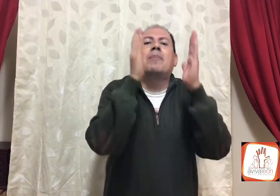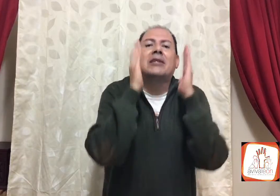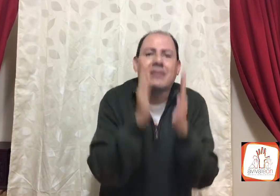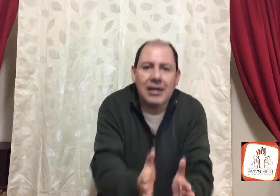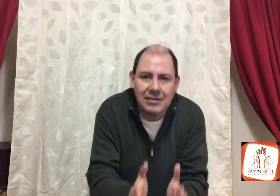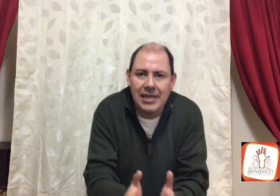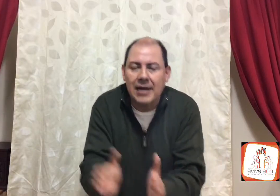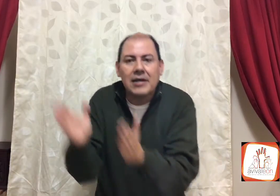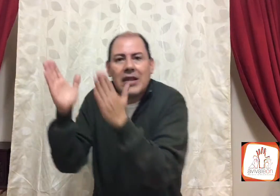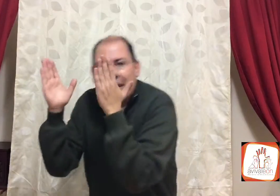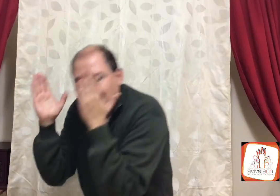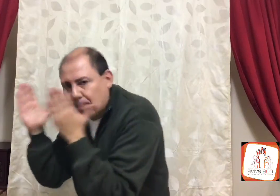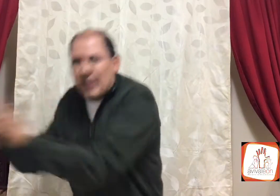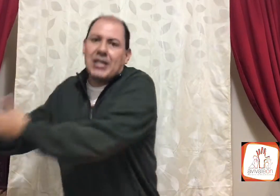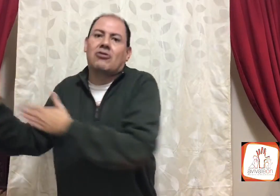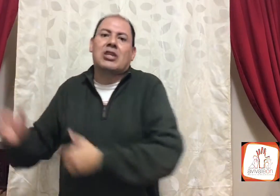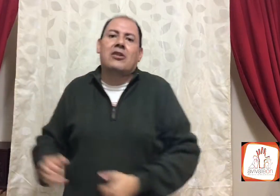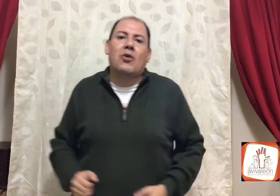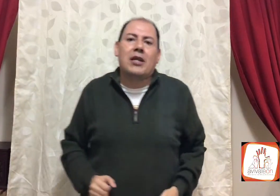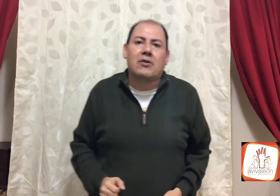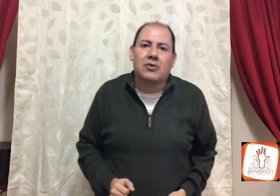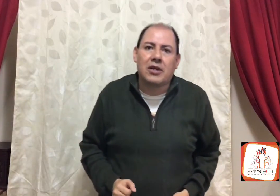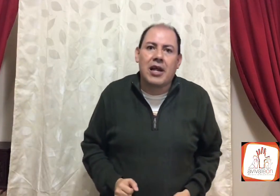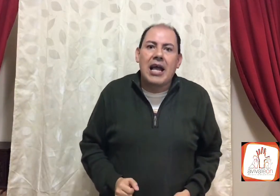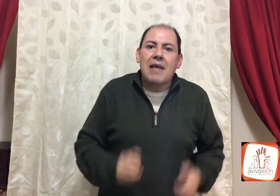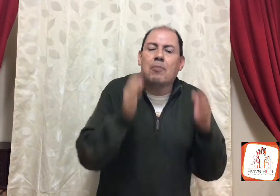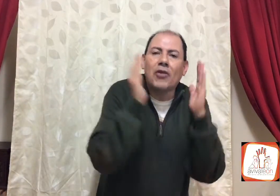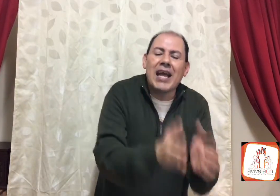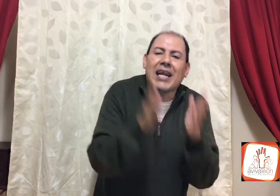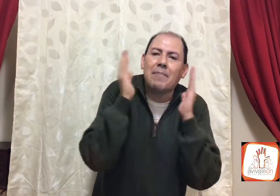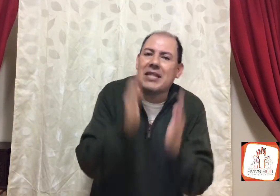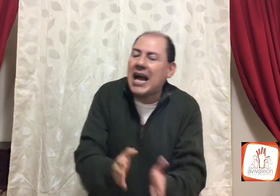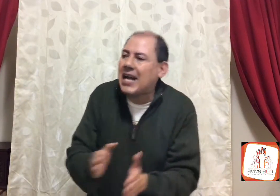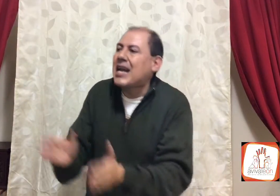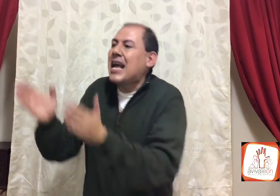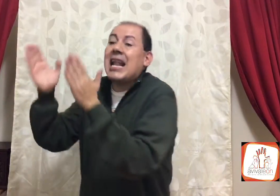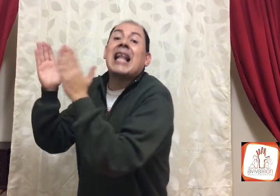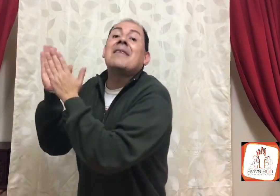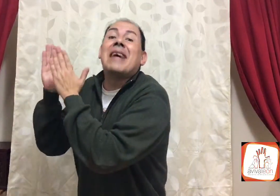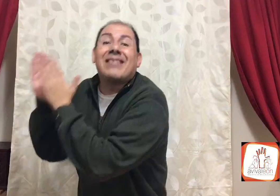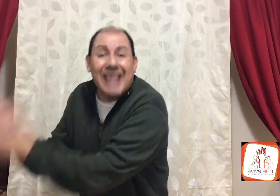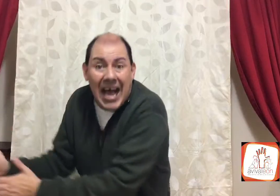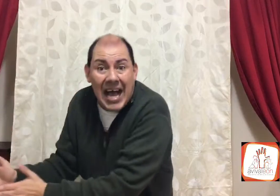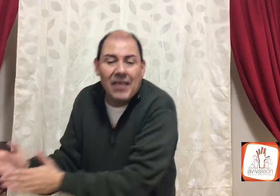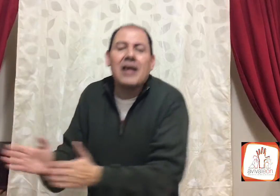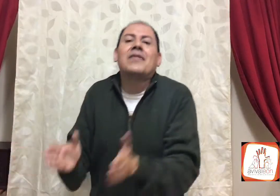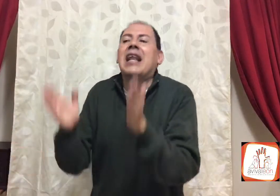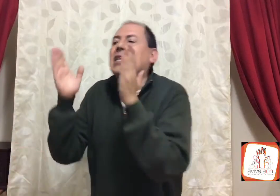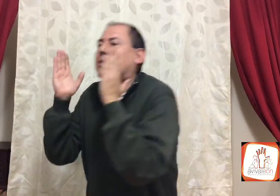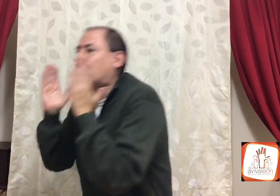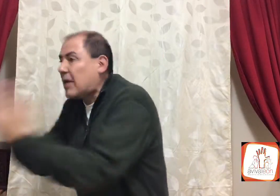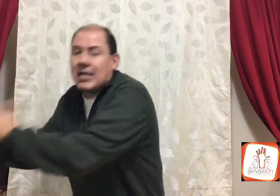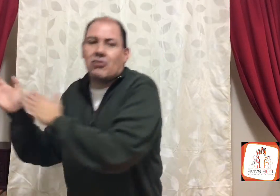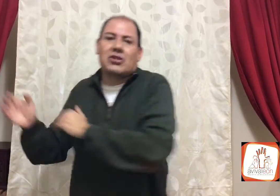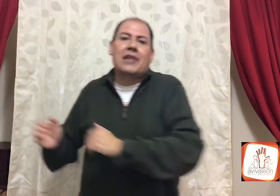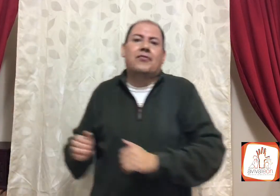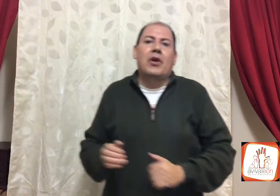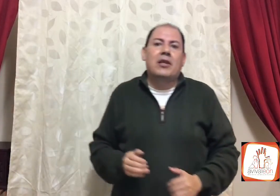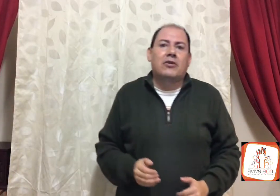presencia, del Espíritu Santo de Dios, y poder caminar, en la libertad, del Espíritu Santo de Dios,